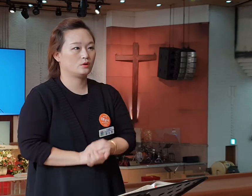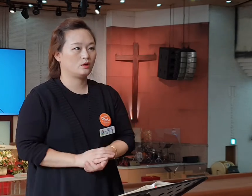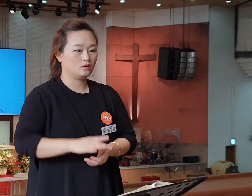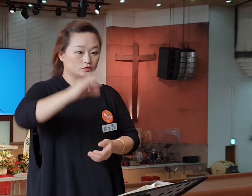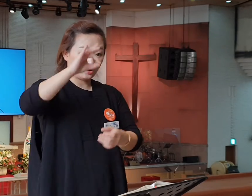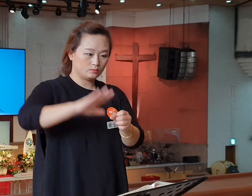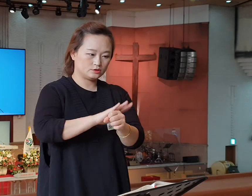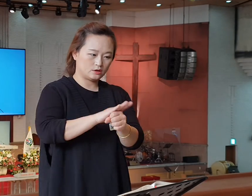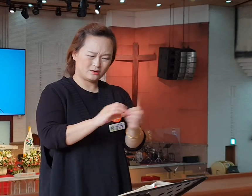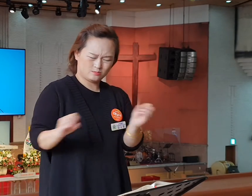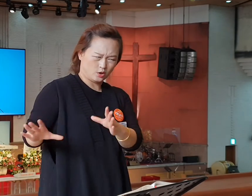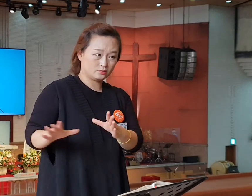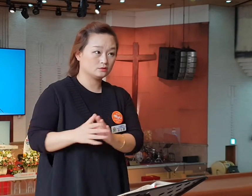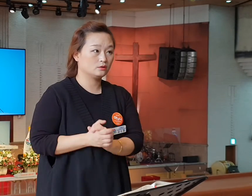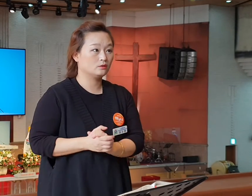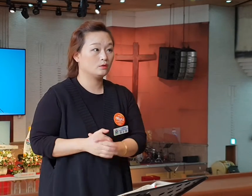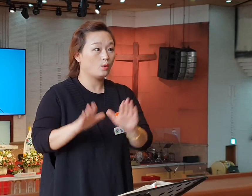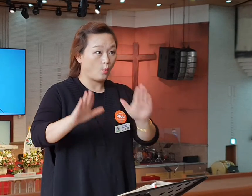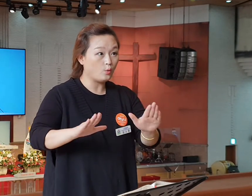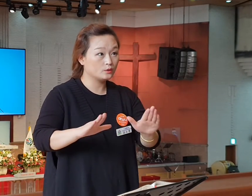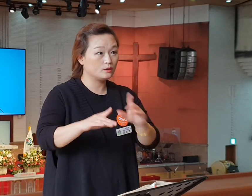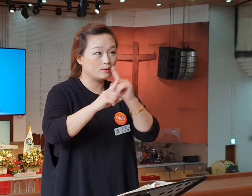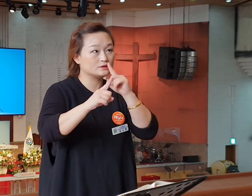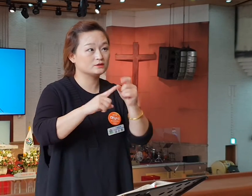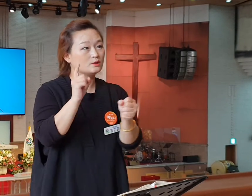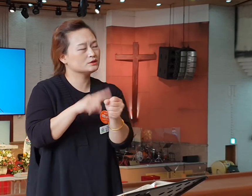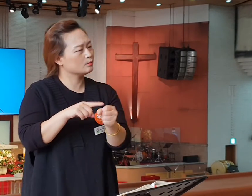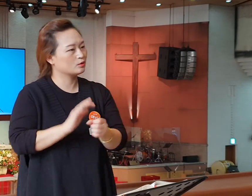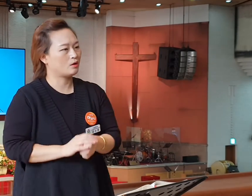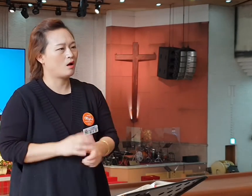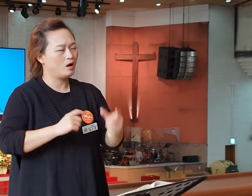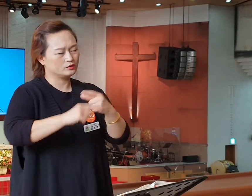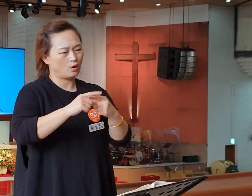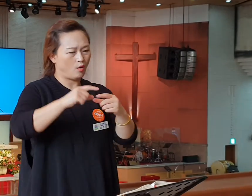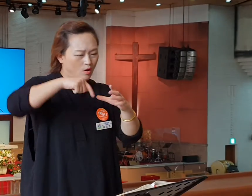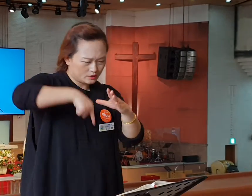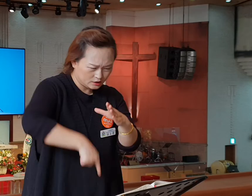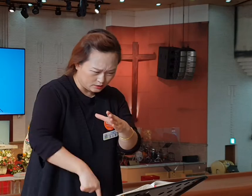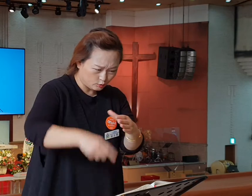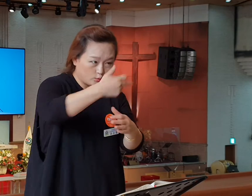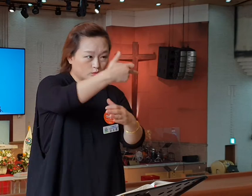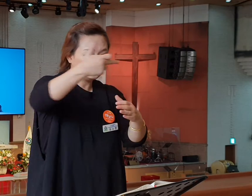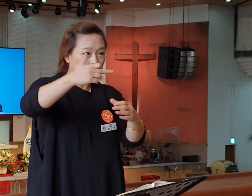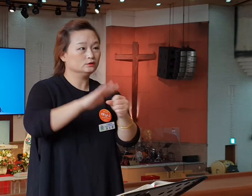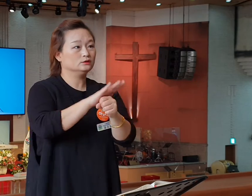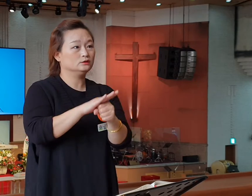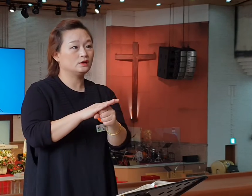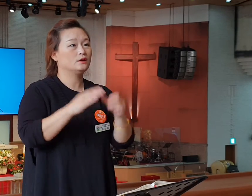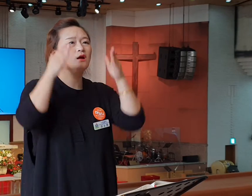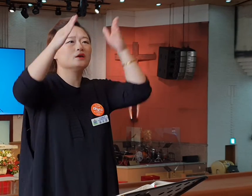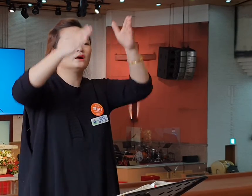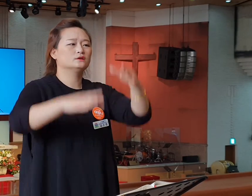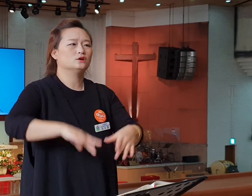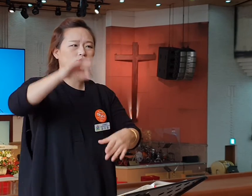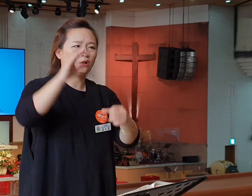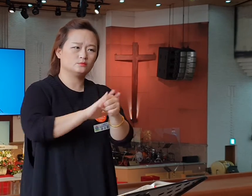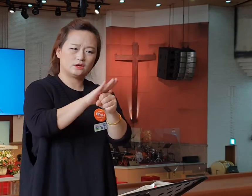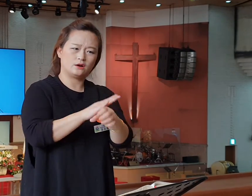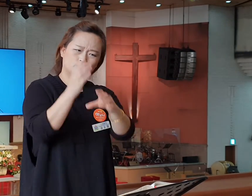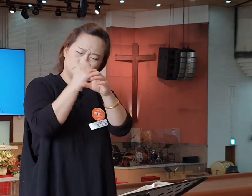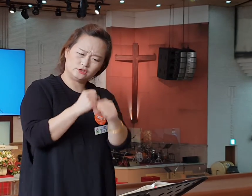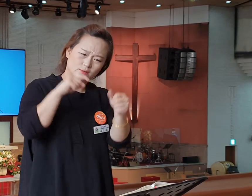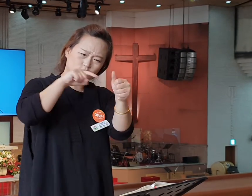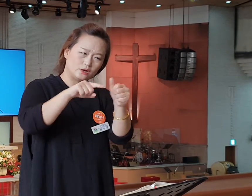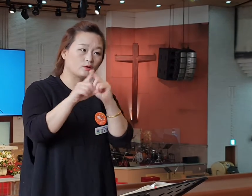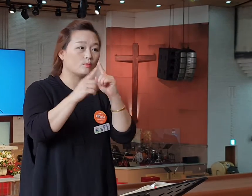처음 사랑을 버렸대요. 오늘 설교의 제목입니다. 더 깊고 큰 은혜를 위하여 처음 사랑을 붙잡아라. 그런데 에베소 교회는 처음